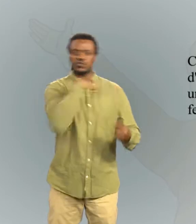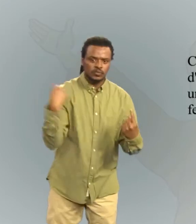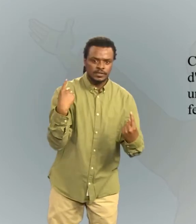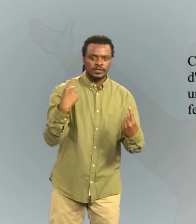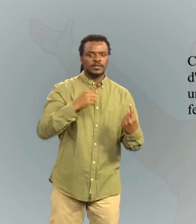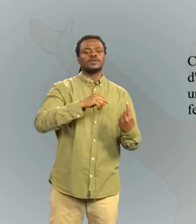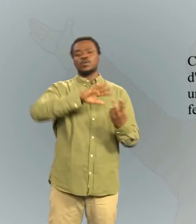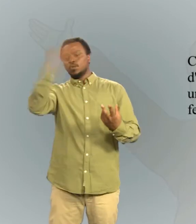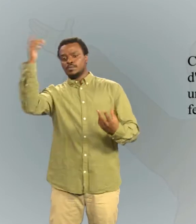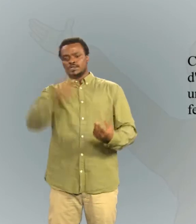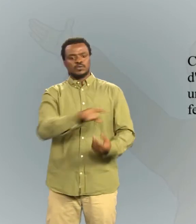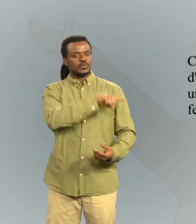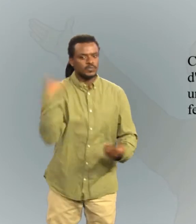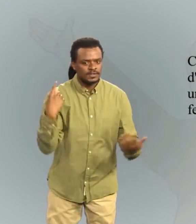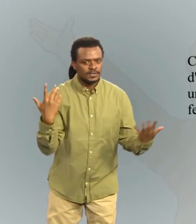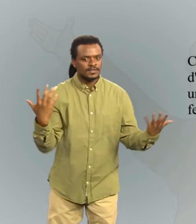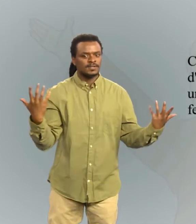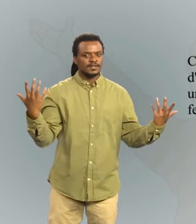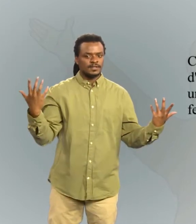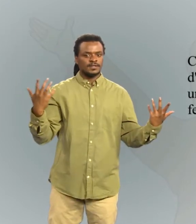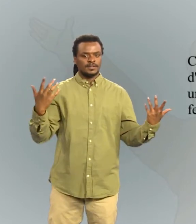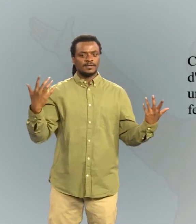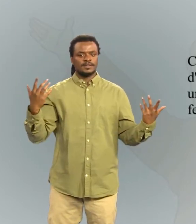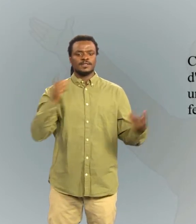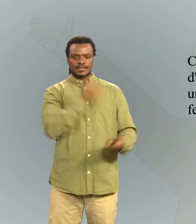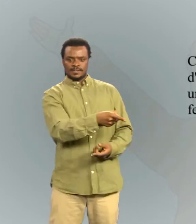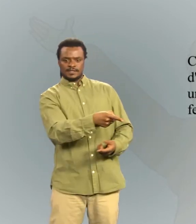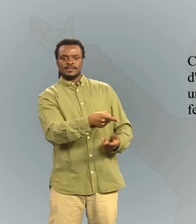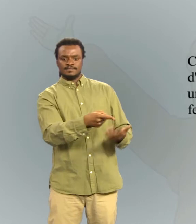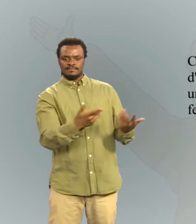» Celui qui fait couler le sang d'un être humain, un autre humain fera couler son sang.